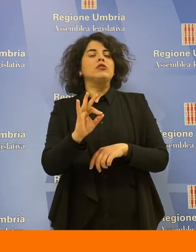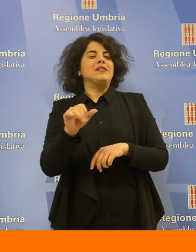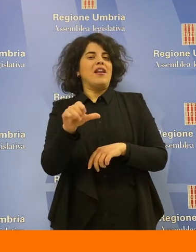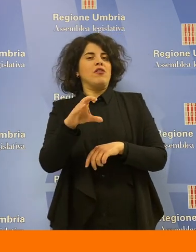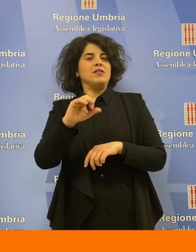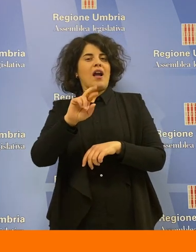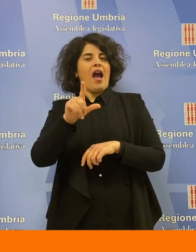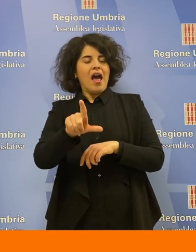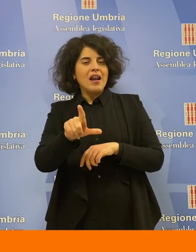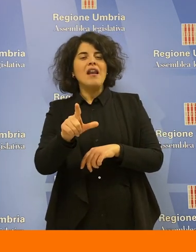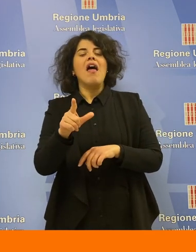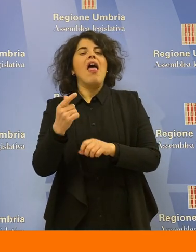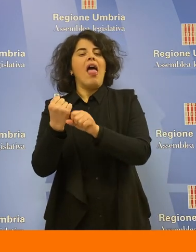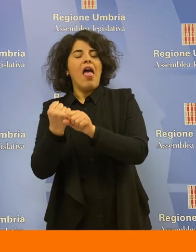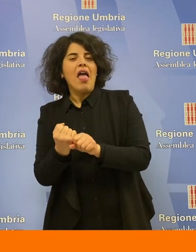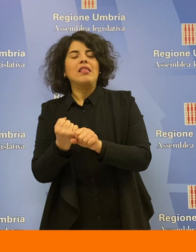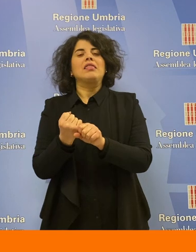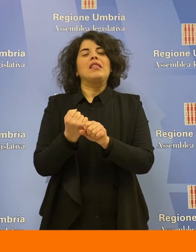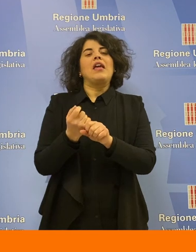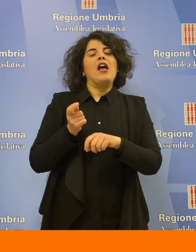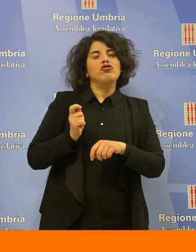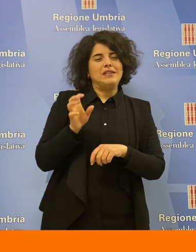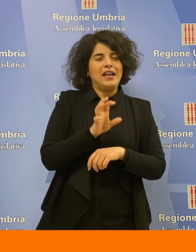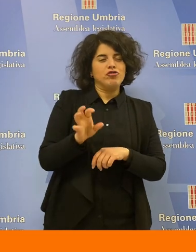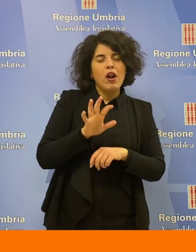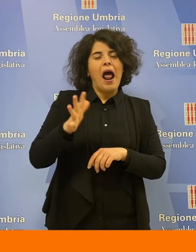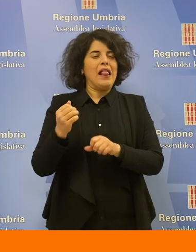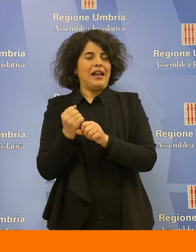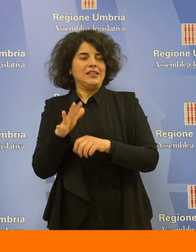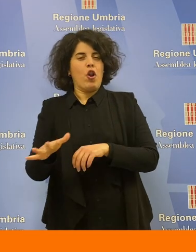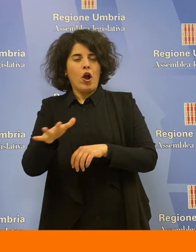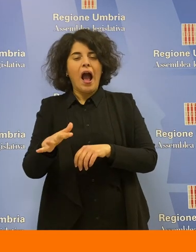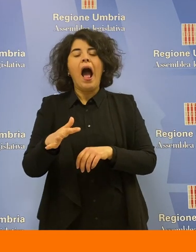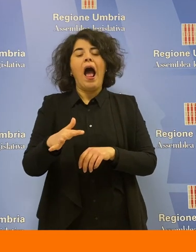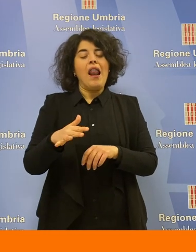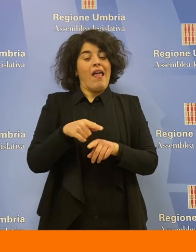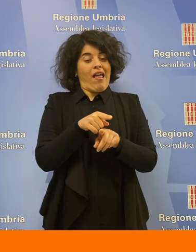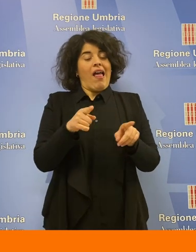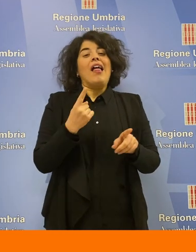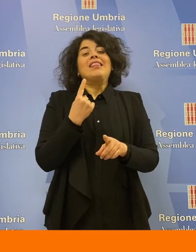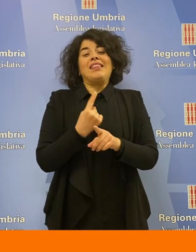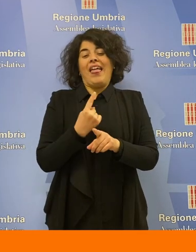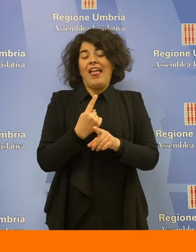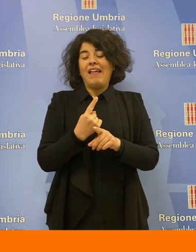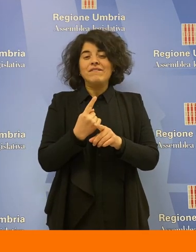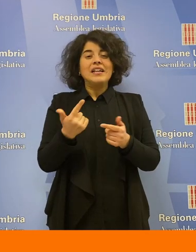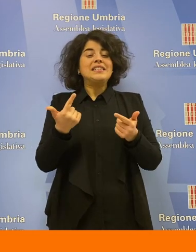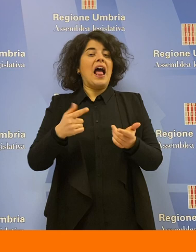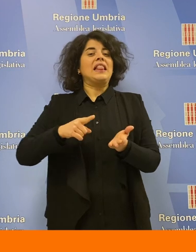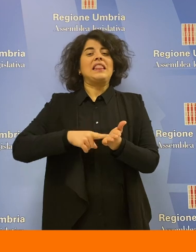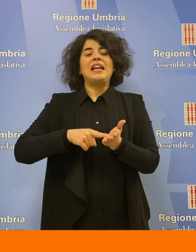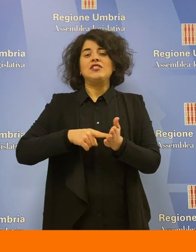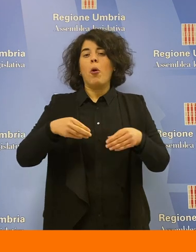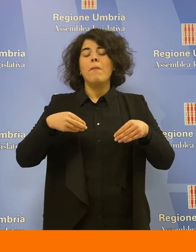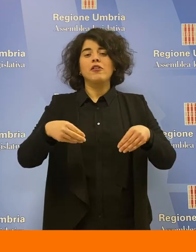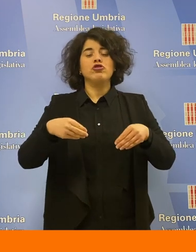servizio sanitario regionale, Punto Zero Scarl, gli enti e le agenzie regionali, nonché gli altri enti locali, dovranno riservare il